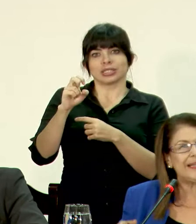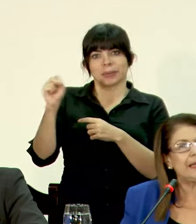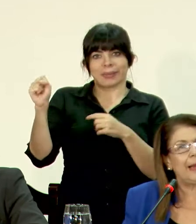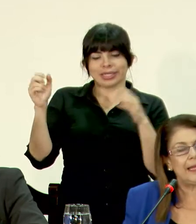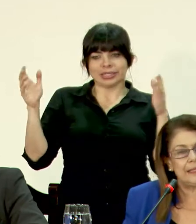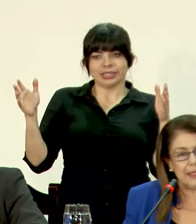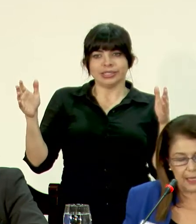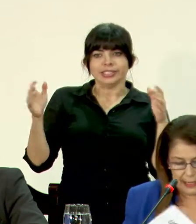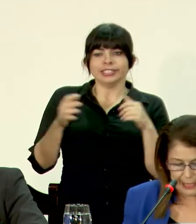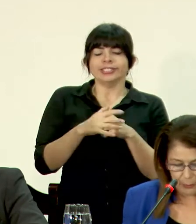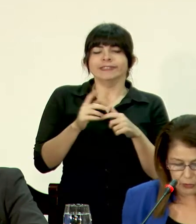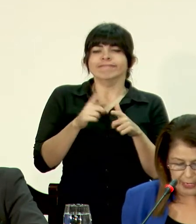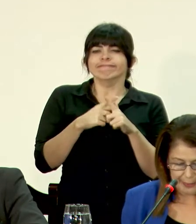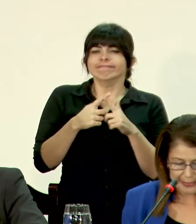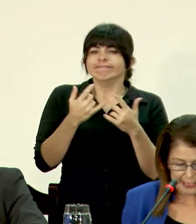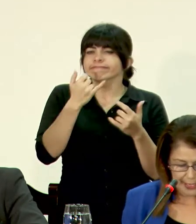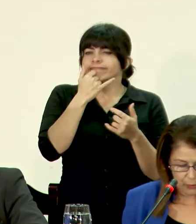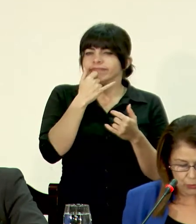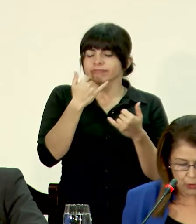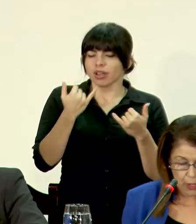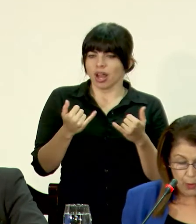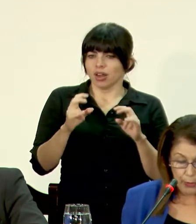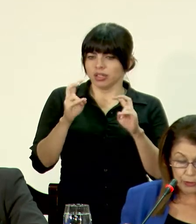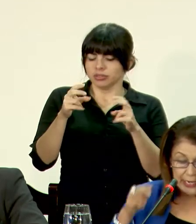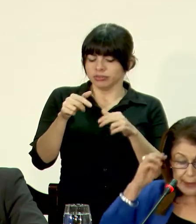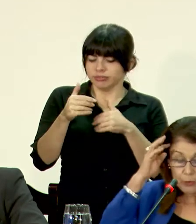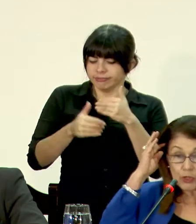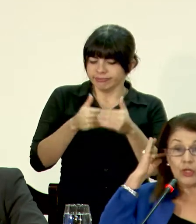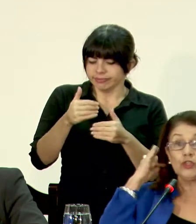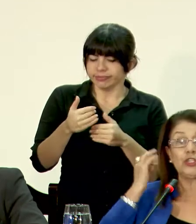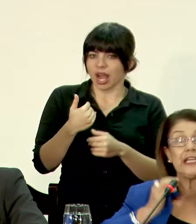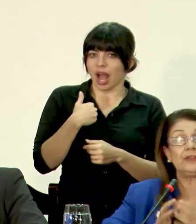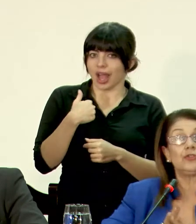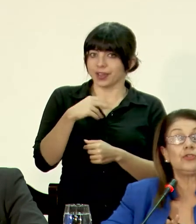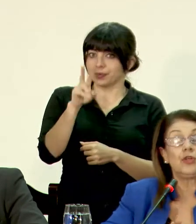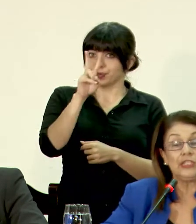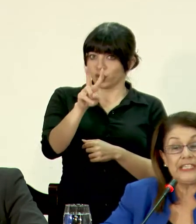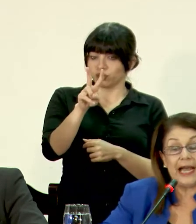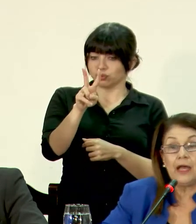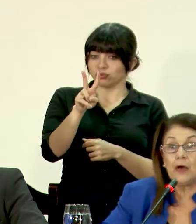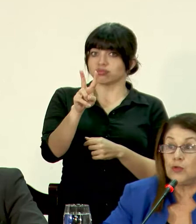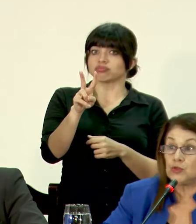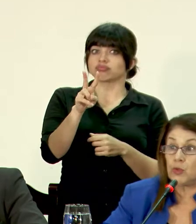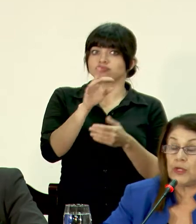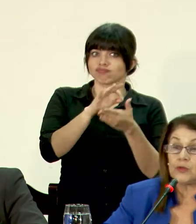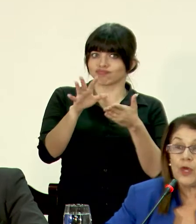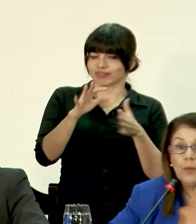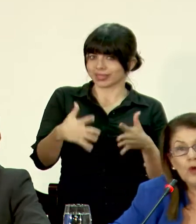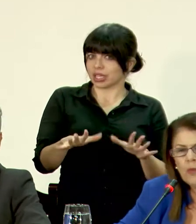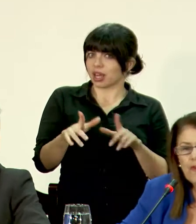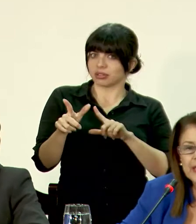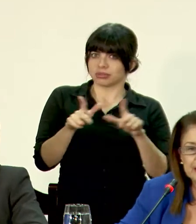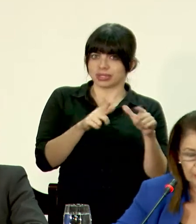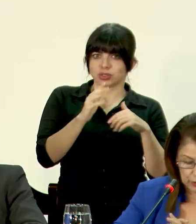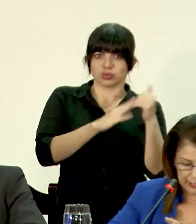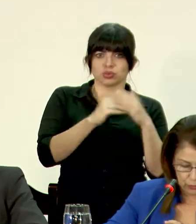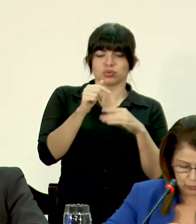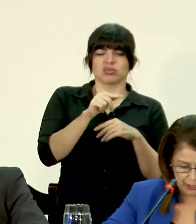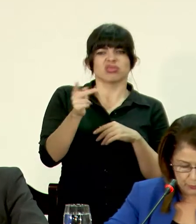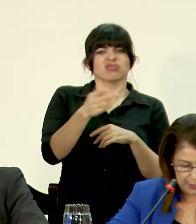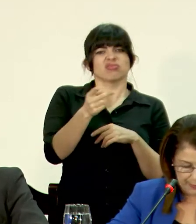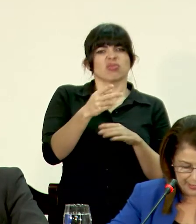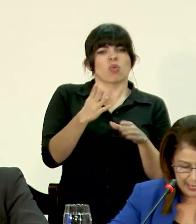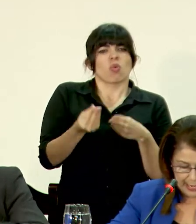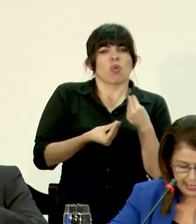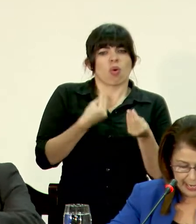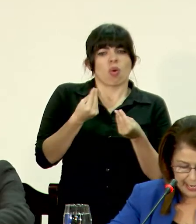¿Cuál es el balance que tenemos en la materia de ejecución? Bueno, tenemos dos centros ya construidos. ¿Cómo fue que hicimos eso?